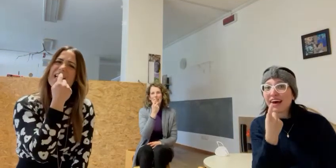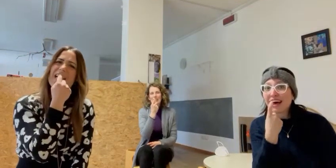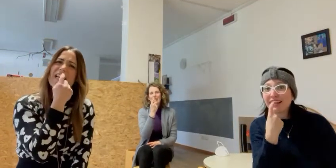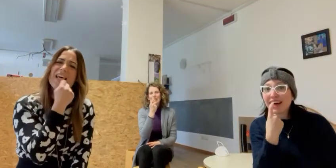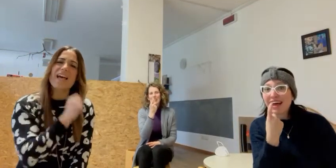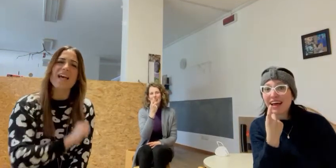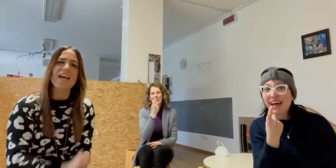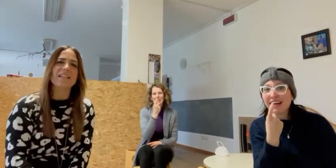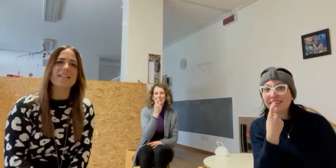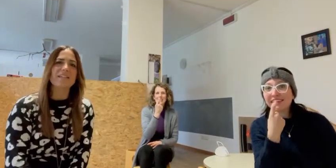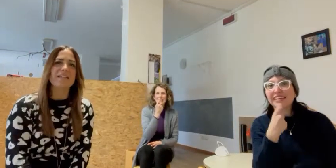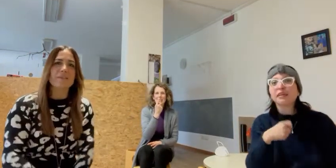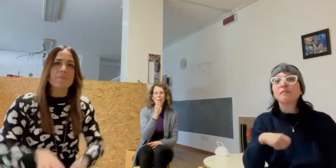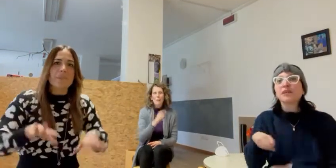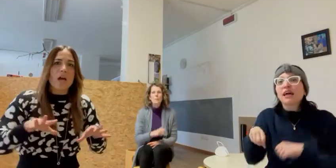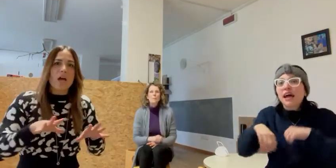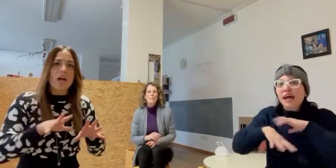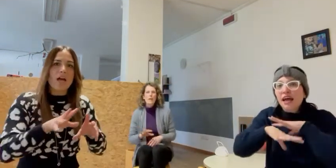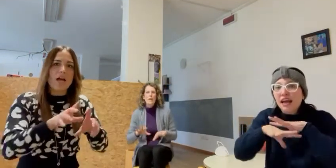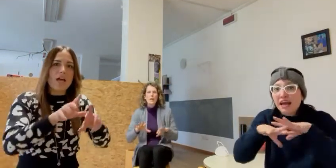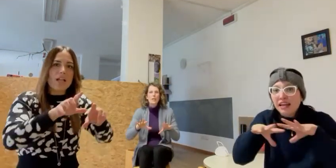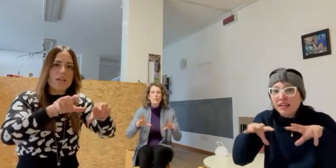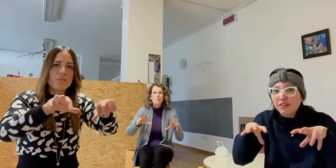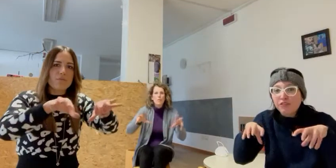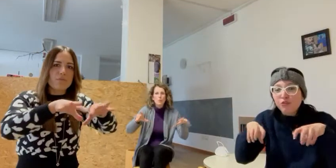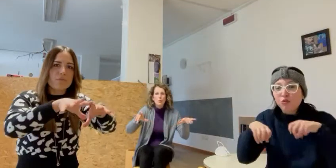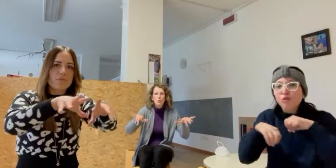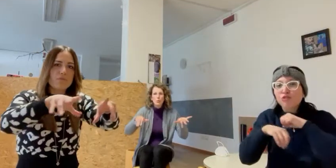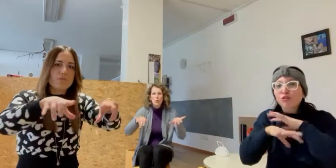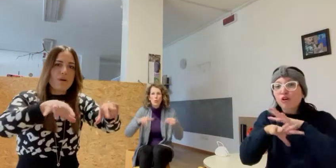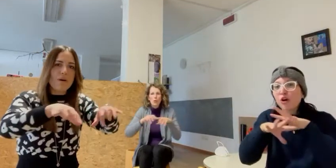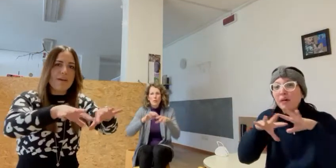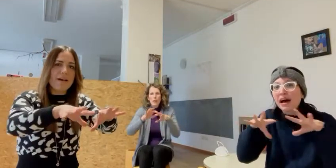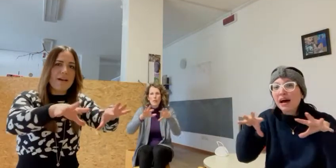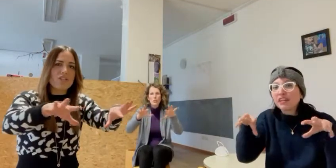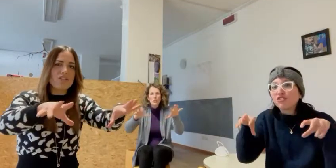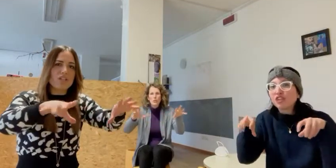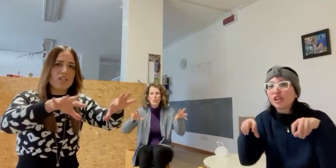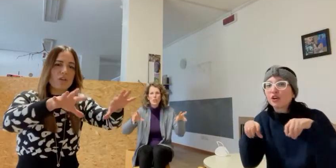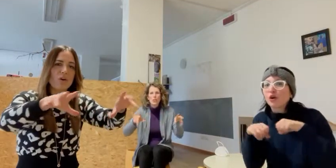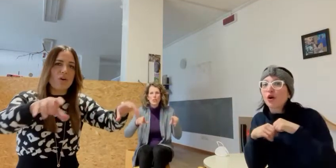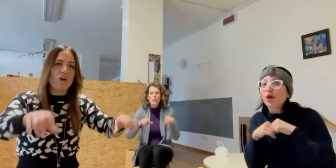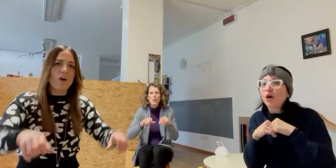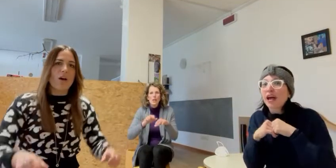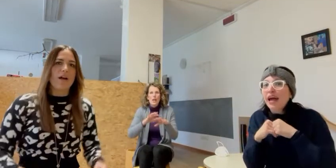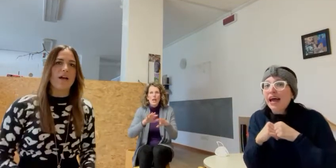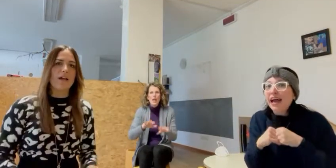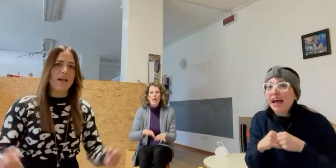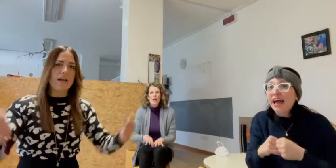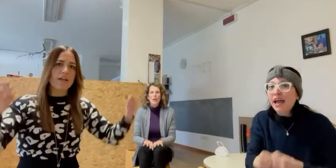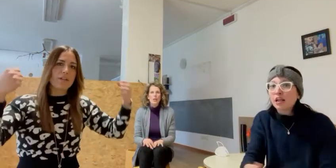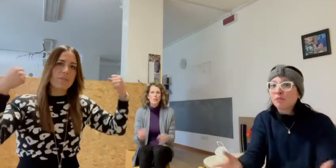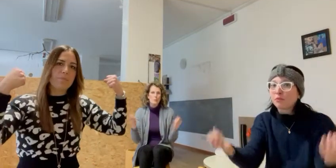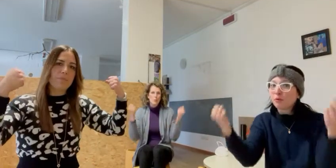venti È l'infuso magico, è il più